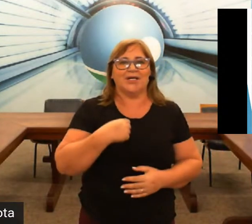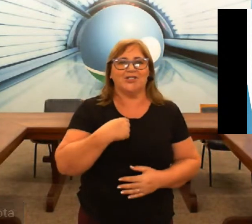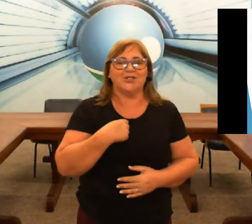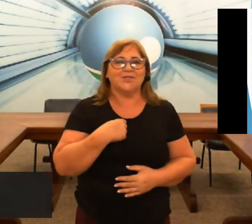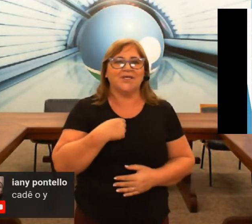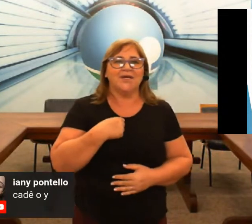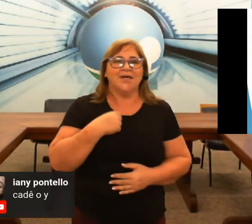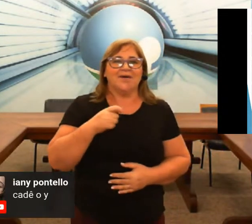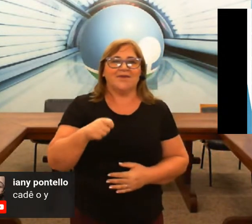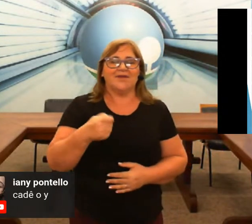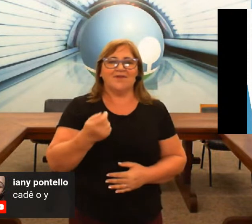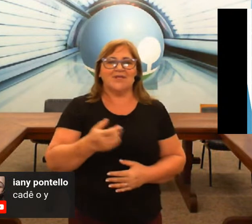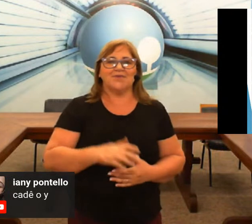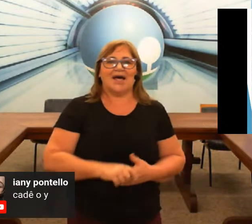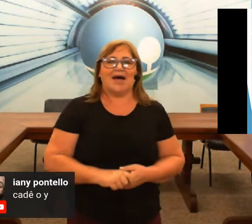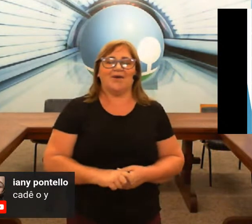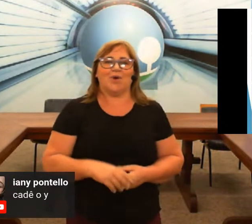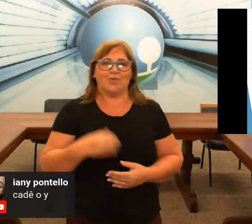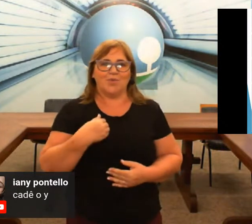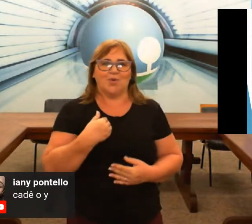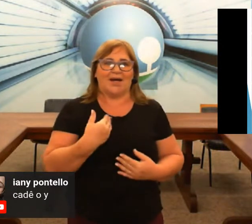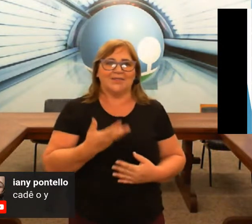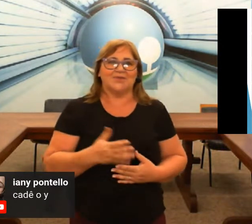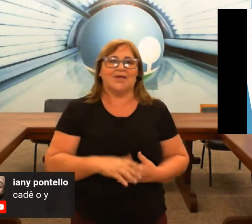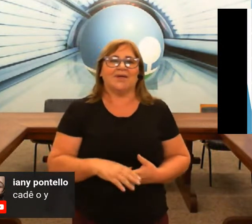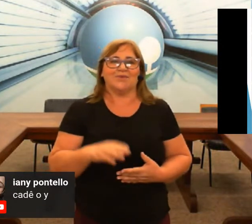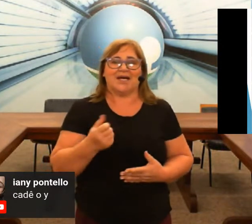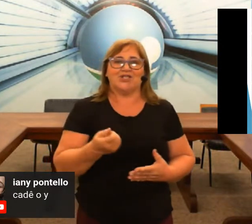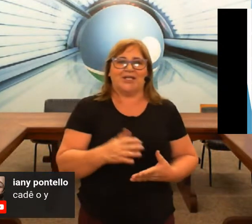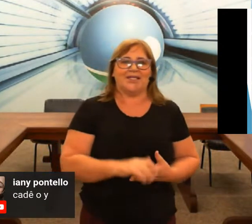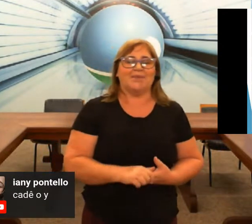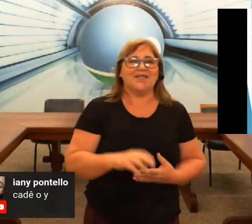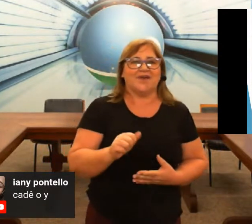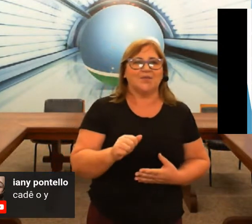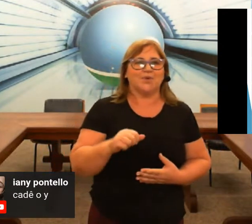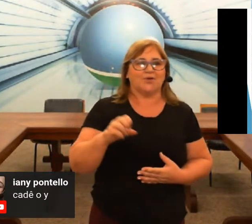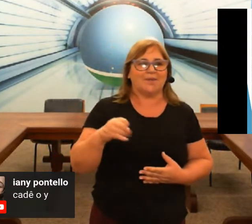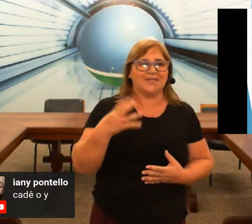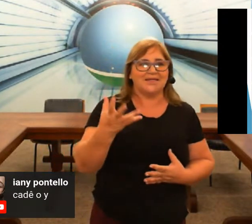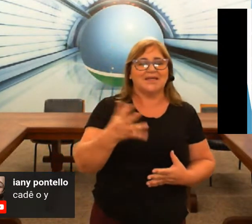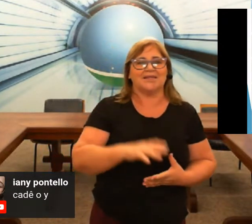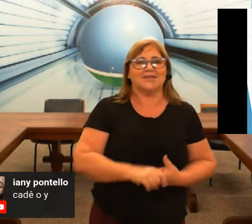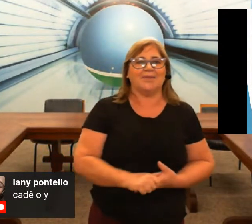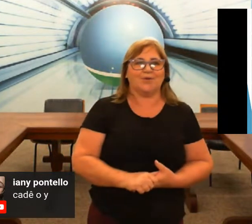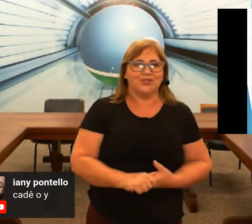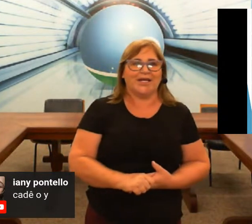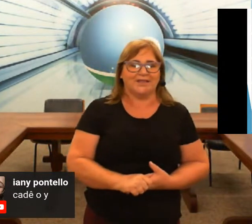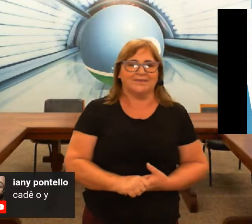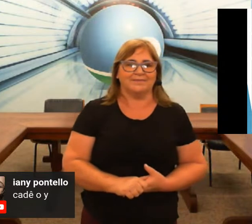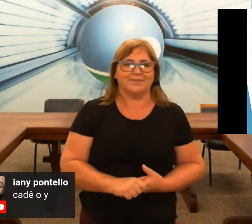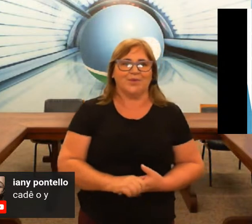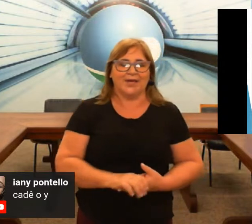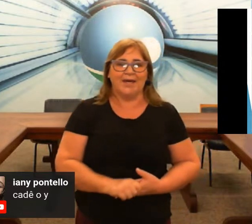acredito que que você usar igual no meu caso né usar a direita é mais fácil porque eu tenho mais destreza na mão direita ok?